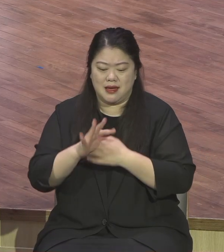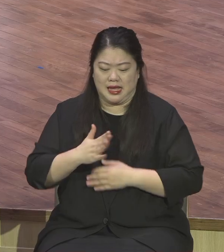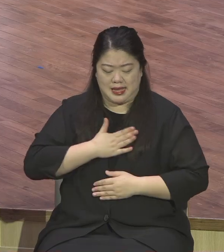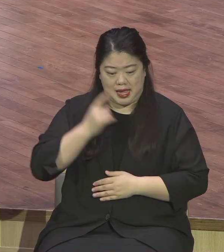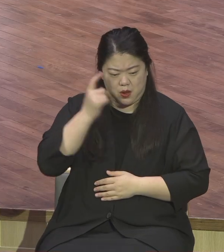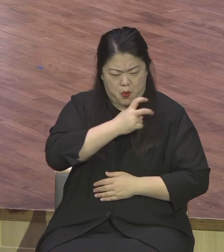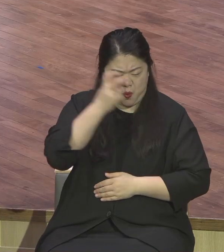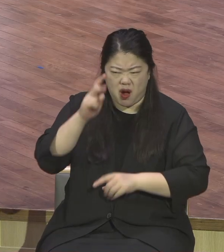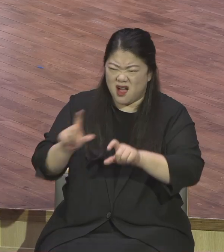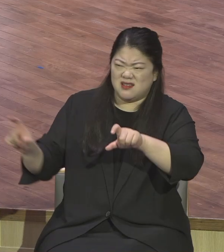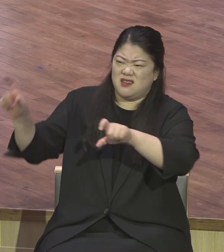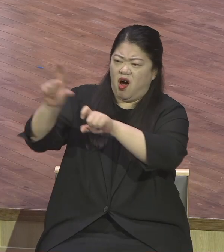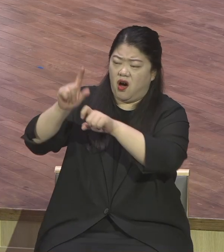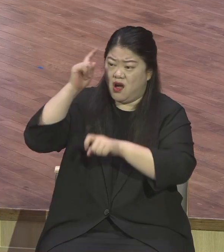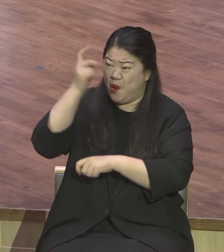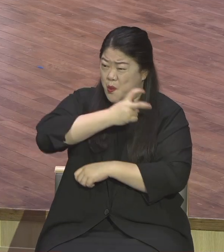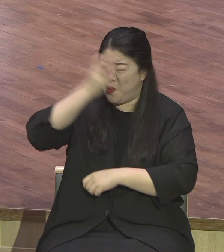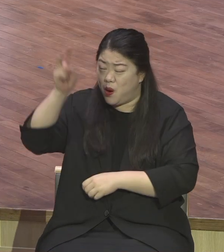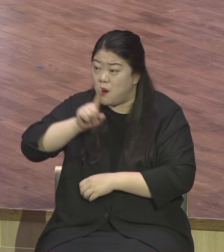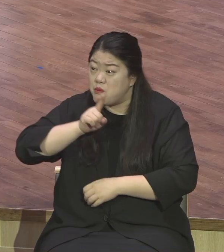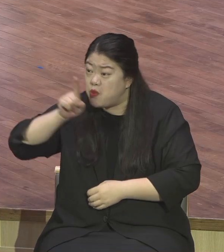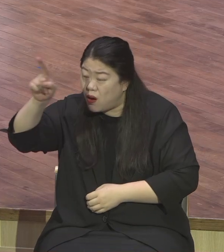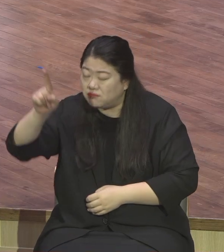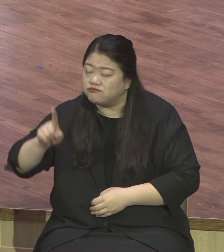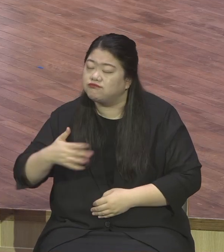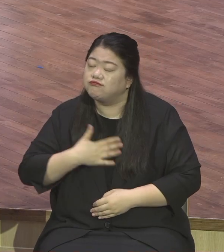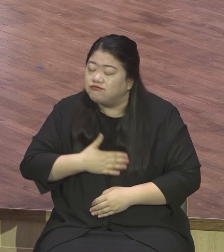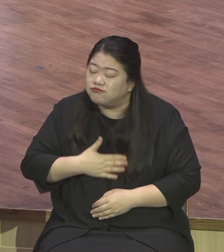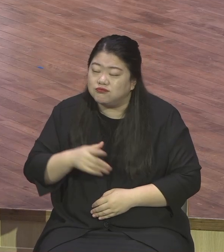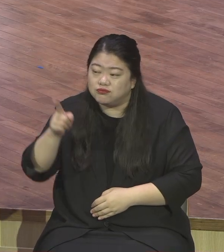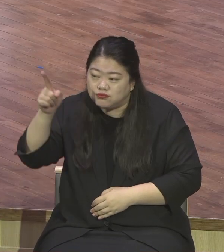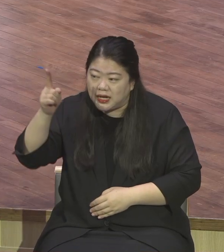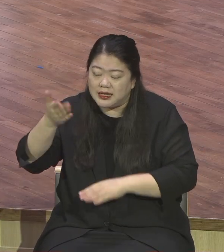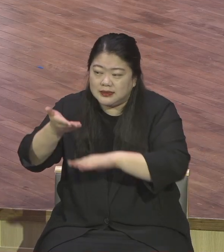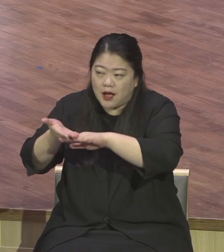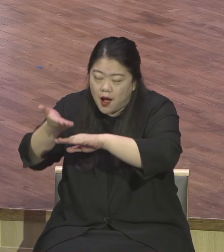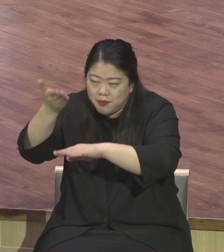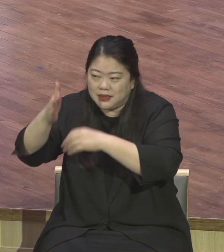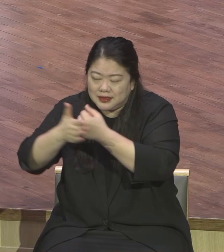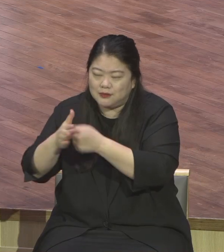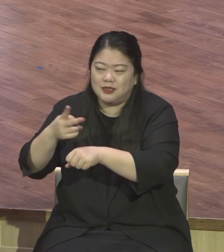빼주시고 내줄을 것이다 안질에다가 간질에다가 이거 뭐